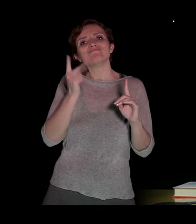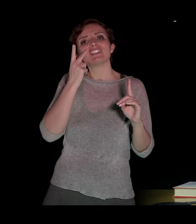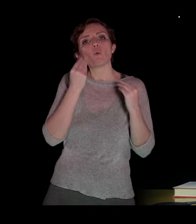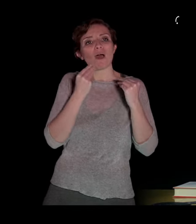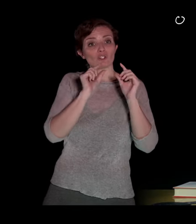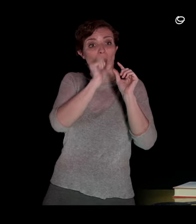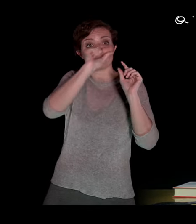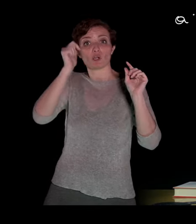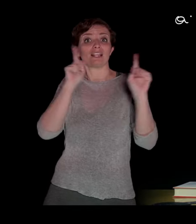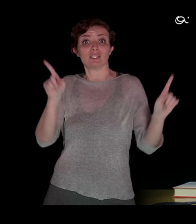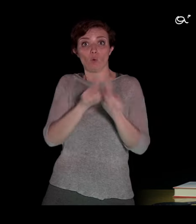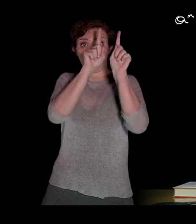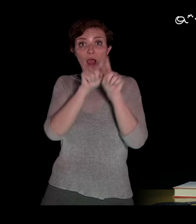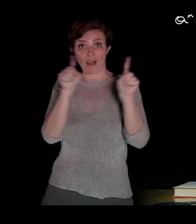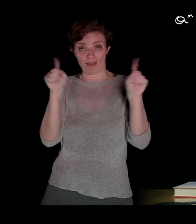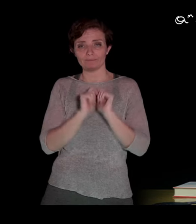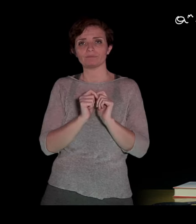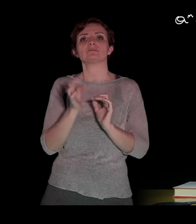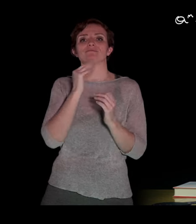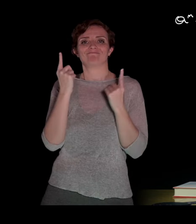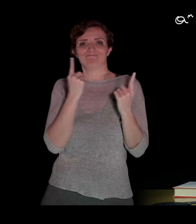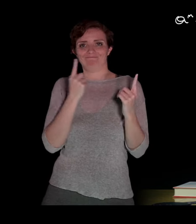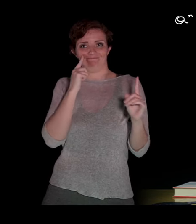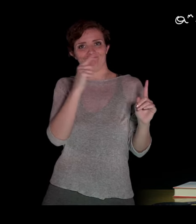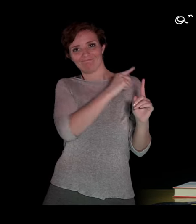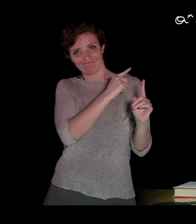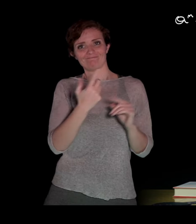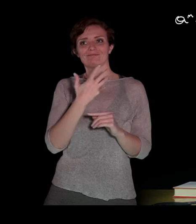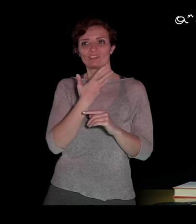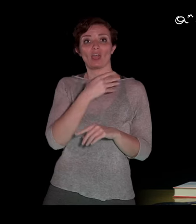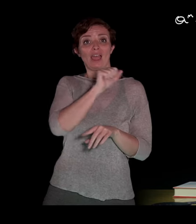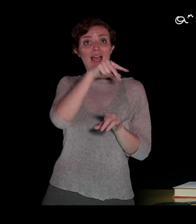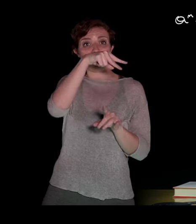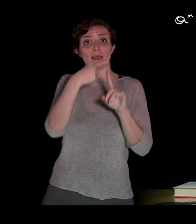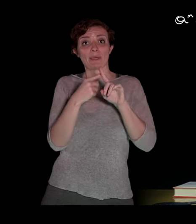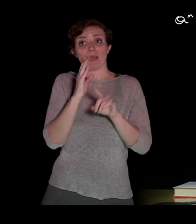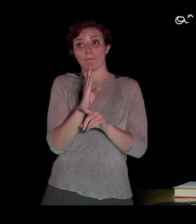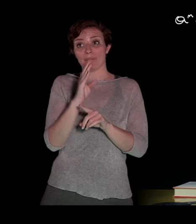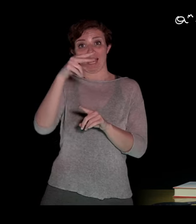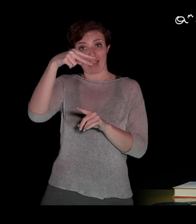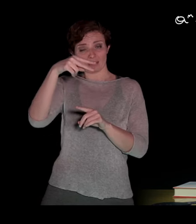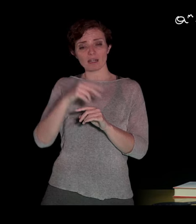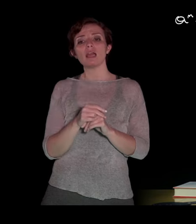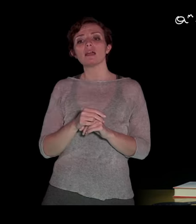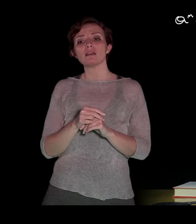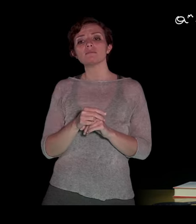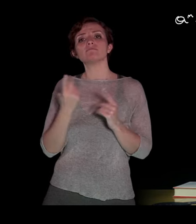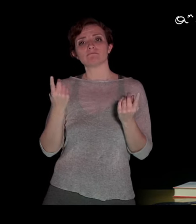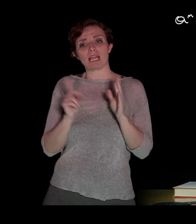allora, in questo caso, quindi avremo A alla n per B alla n, che sarà pari a una potenza che ha per base il prodotto delle basi,